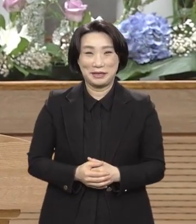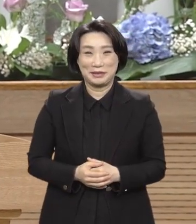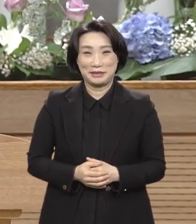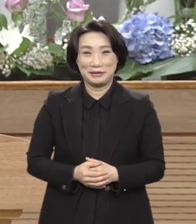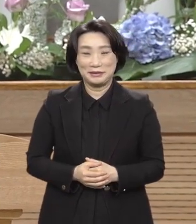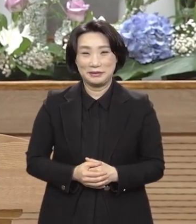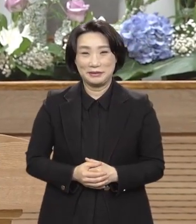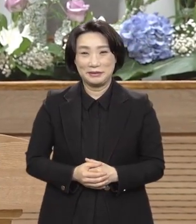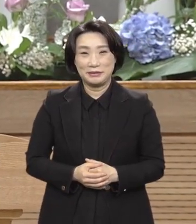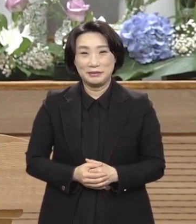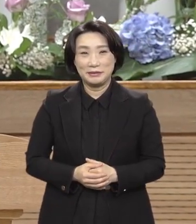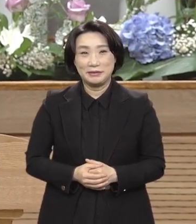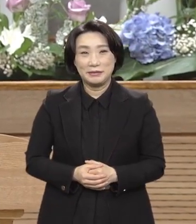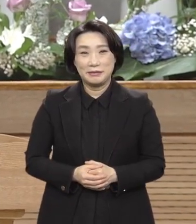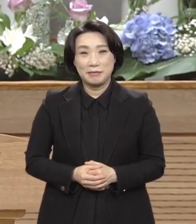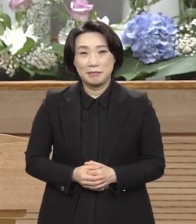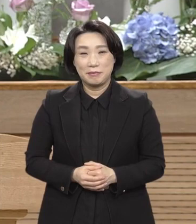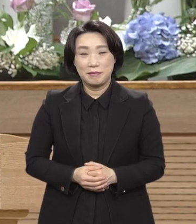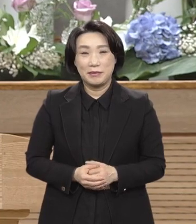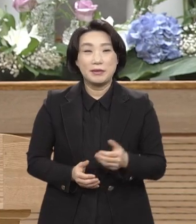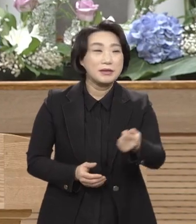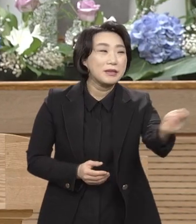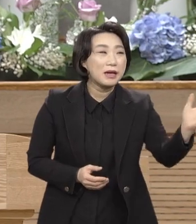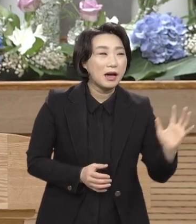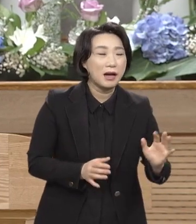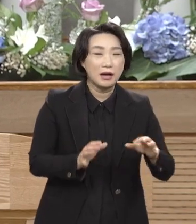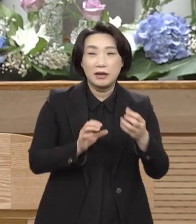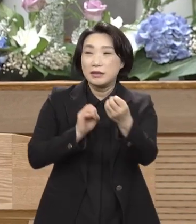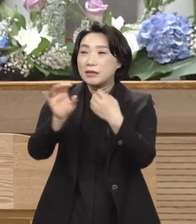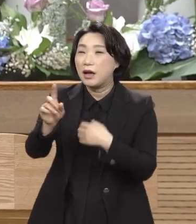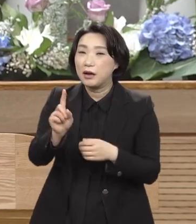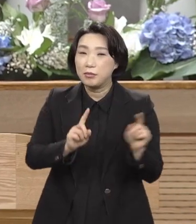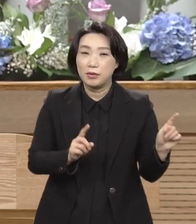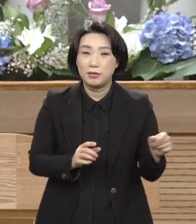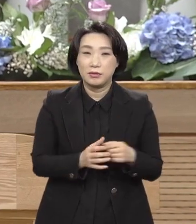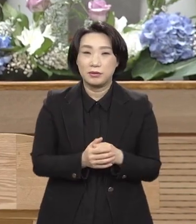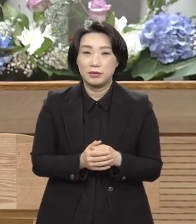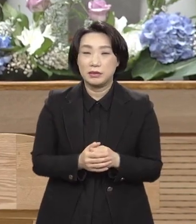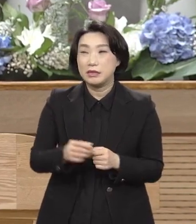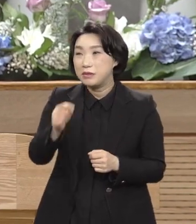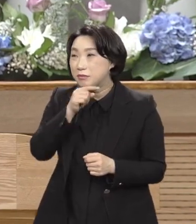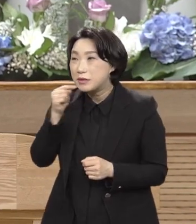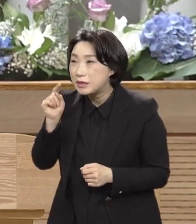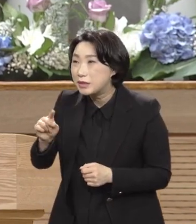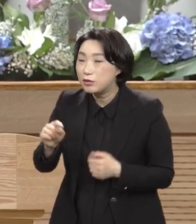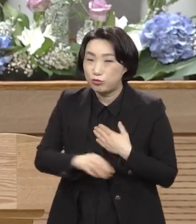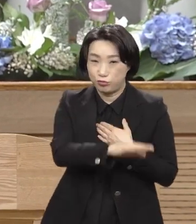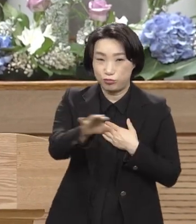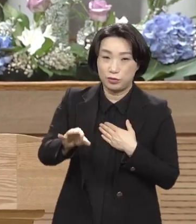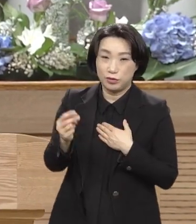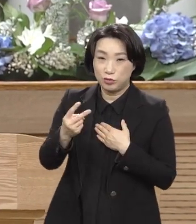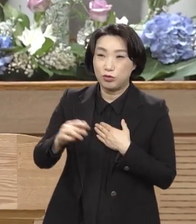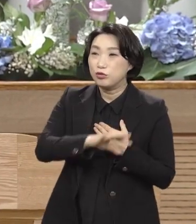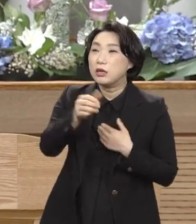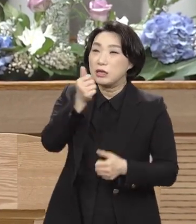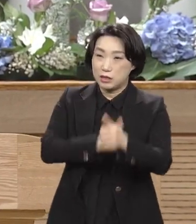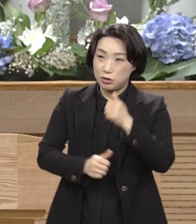예, 백성이 다 대답하여 가로대. 그 피를 의류와 우리 자손에게